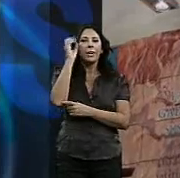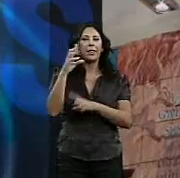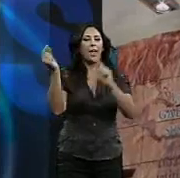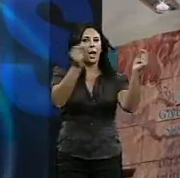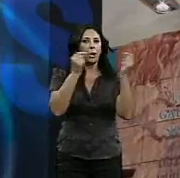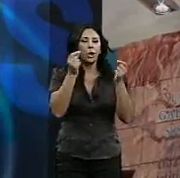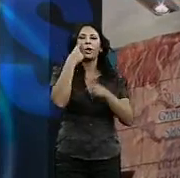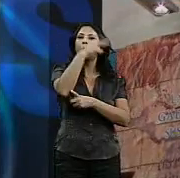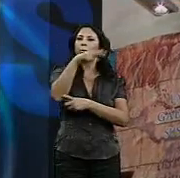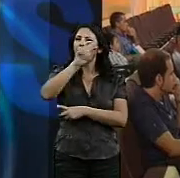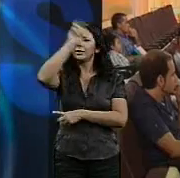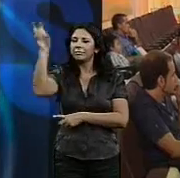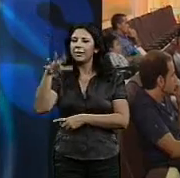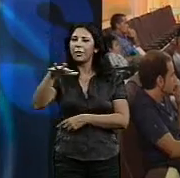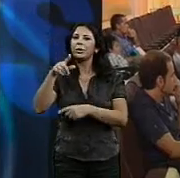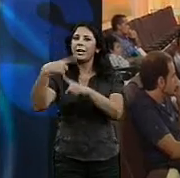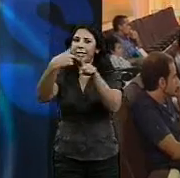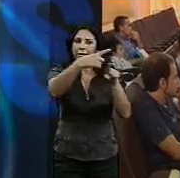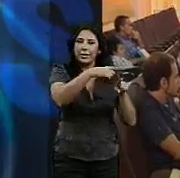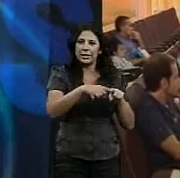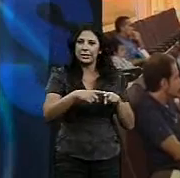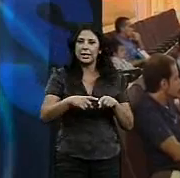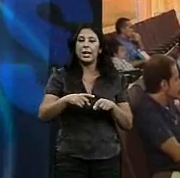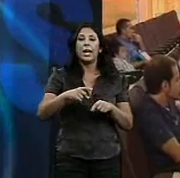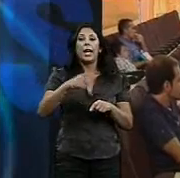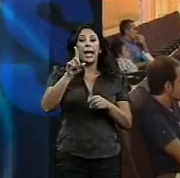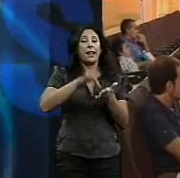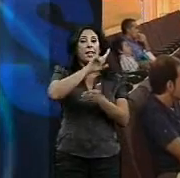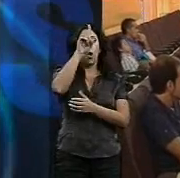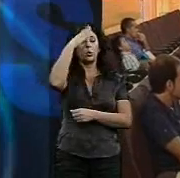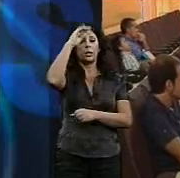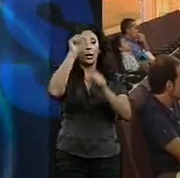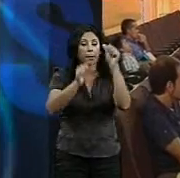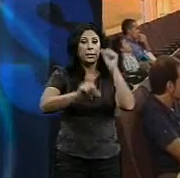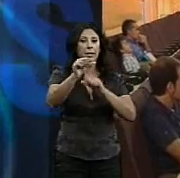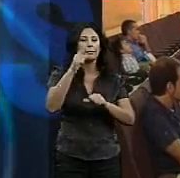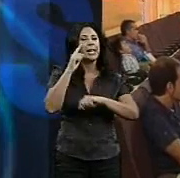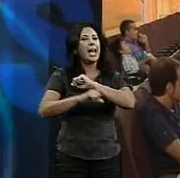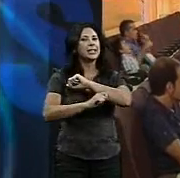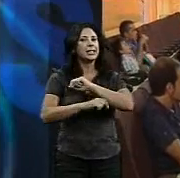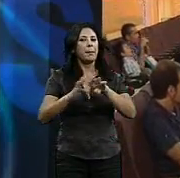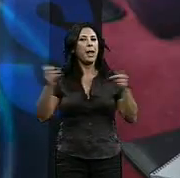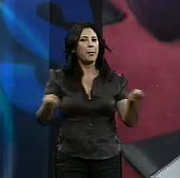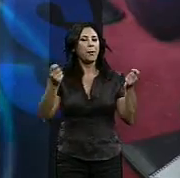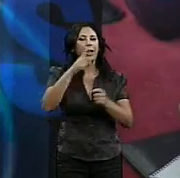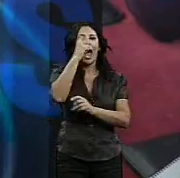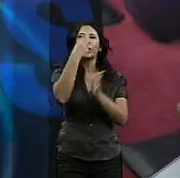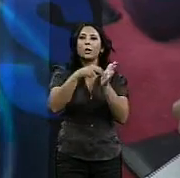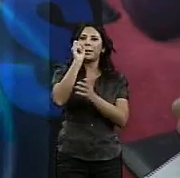y exposiciones. Será a partir del 1 de enero próximo en una ambiciosa estrategia de promover el 2012 y el espíritu constitucional por todos